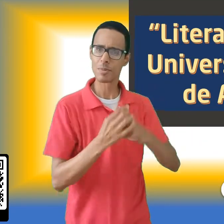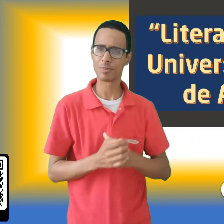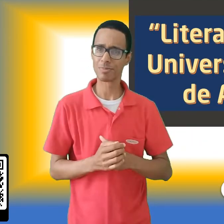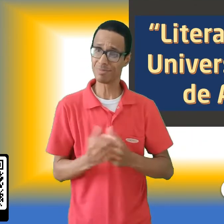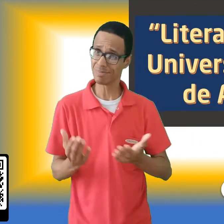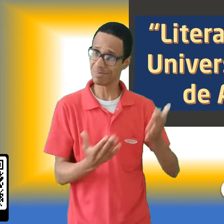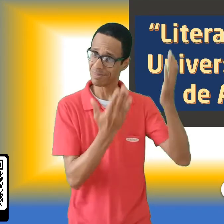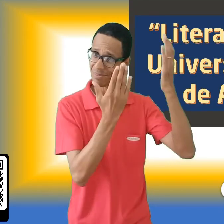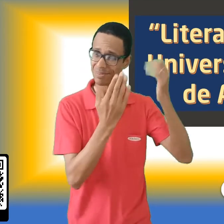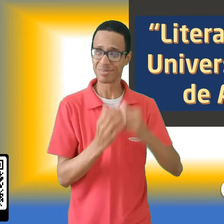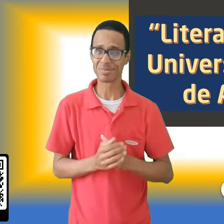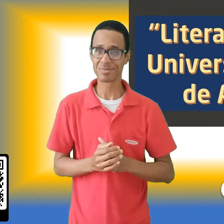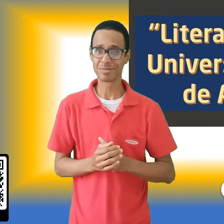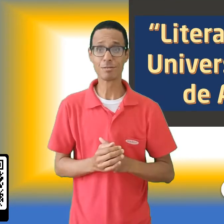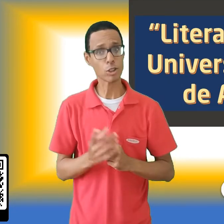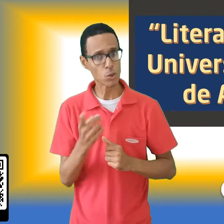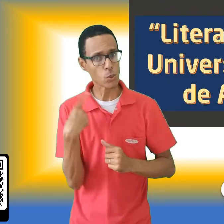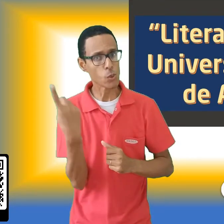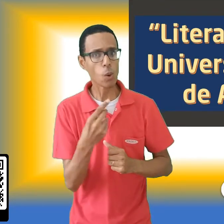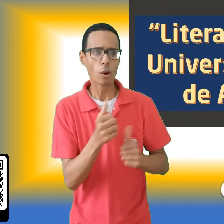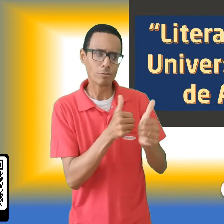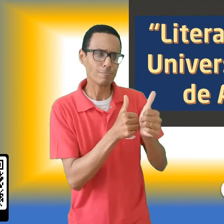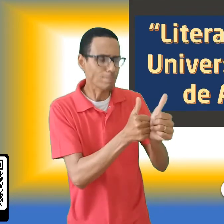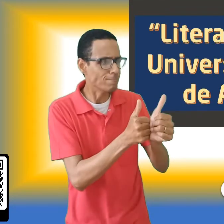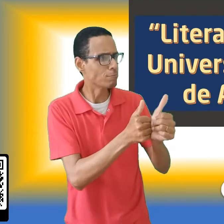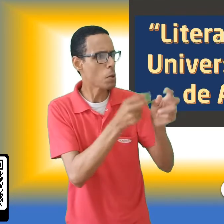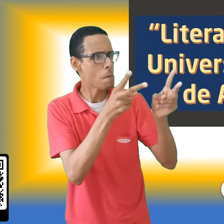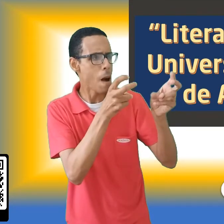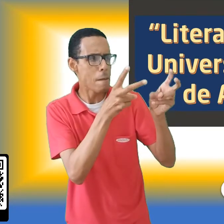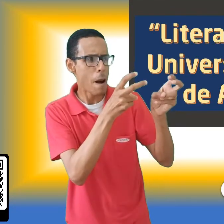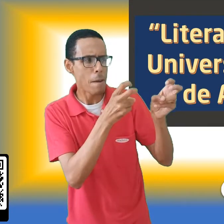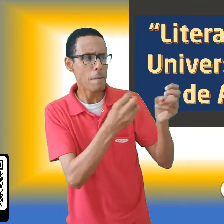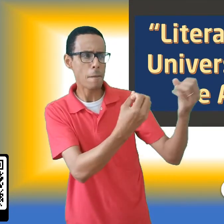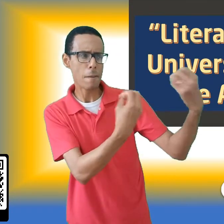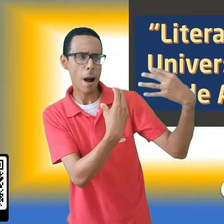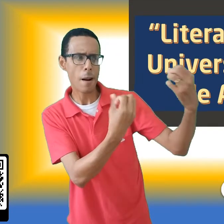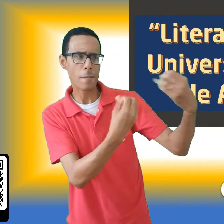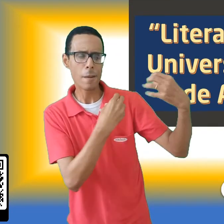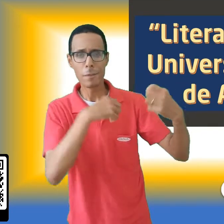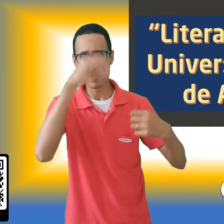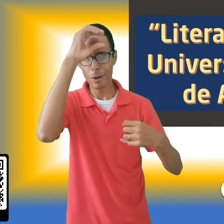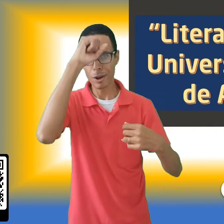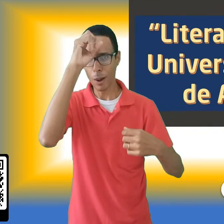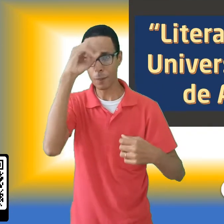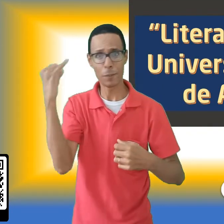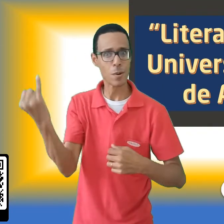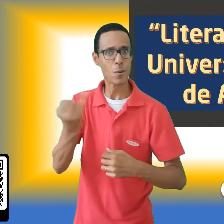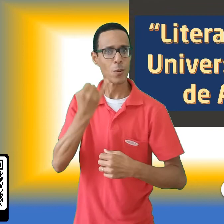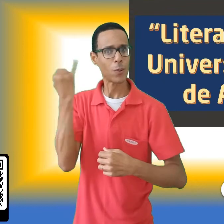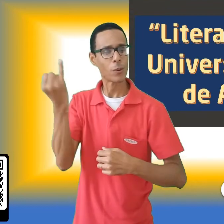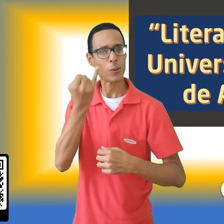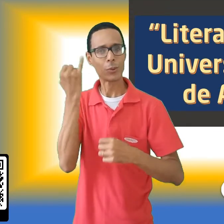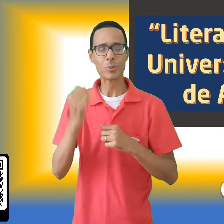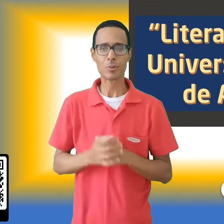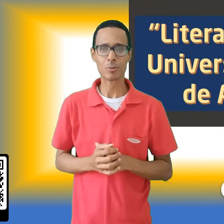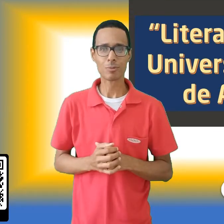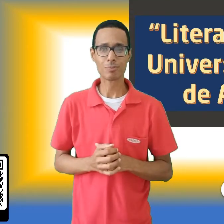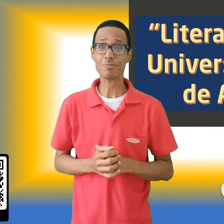lembrete! Vamos continuar aprendendo com quem nos ensina. Para saber mais sobre cada título